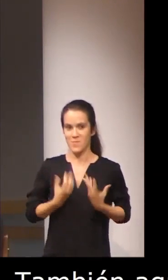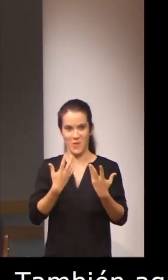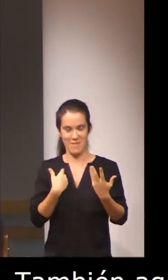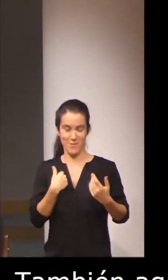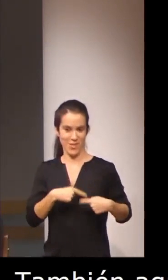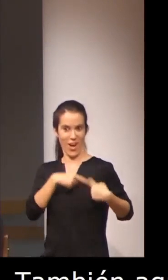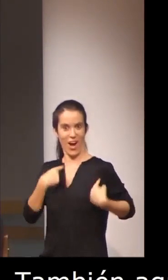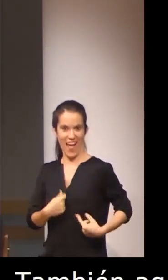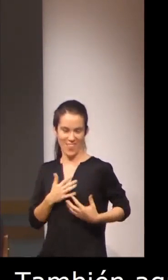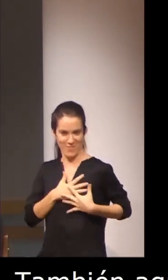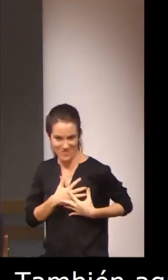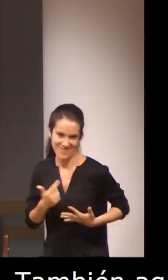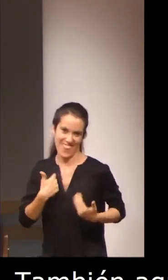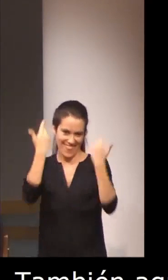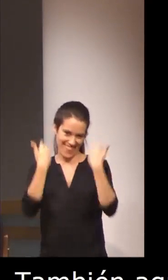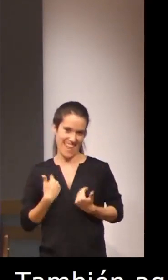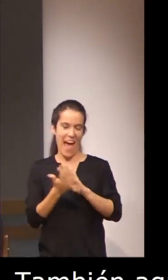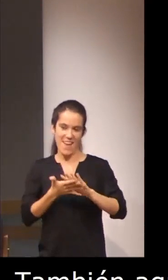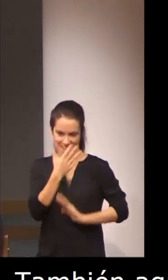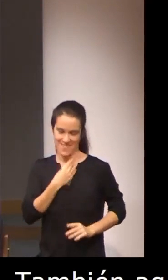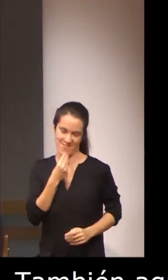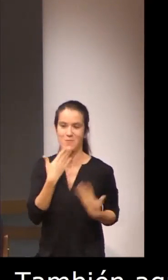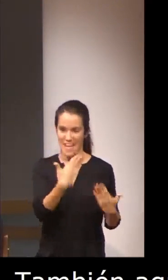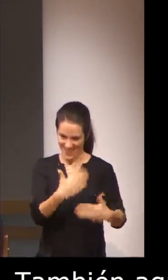corazón hacia mi persona. Bueno,